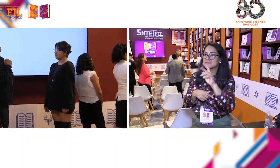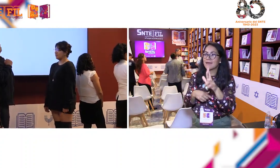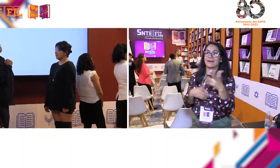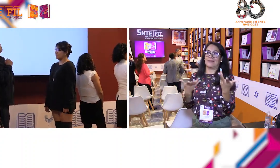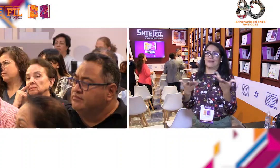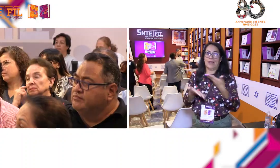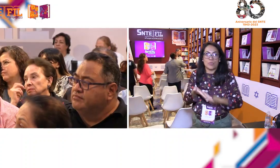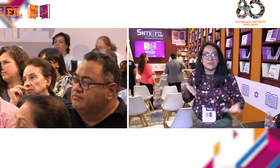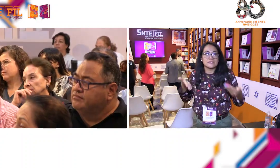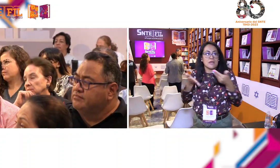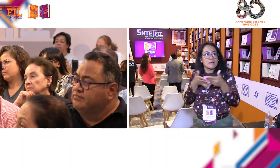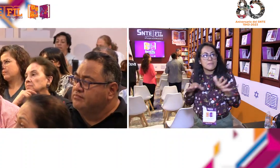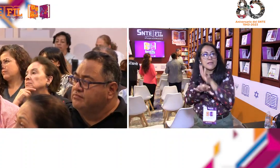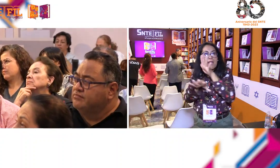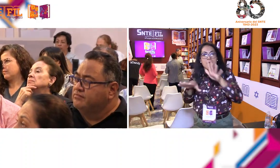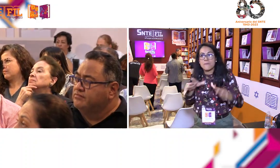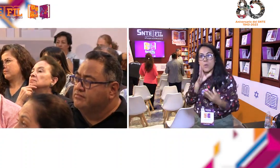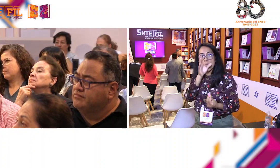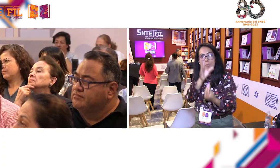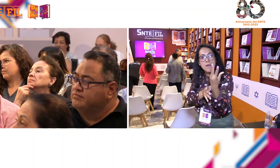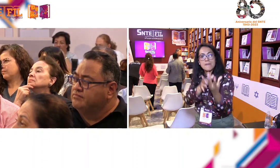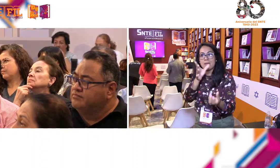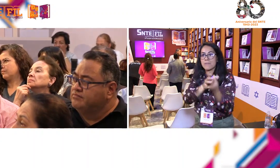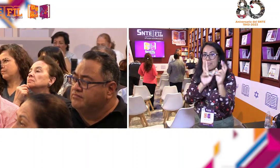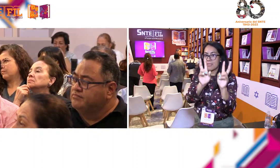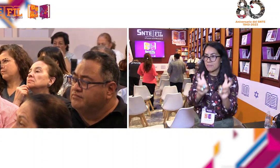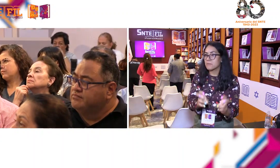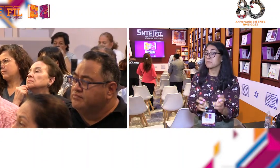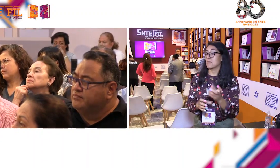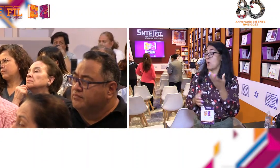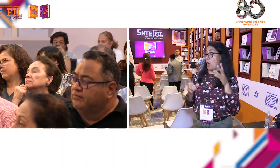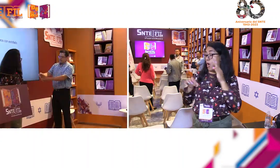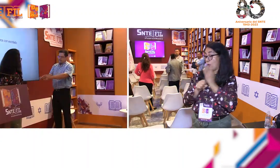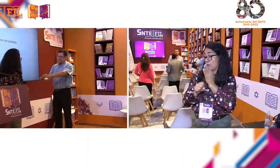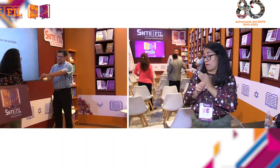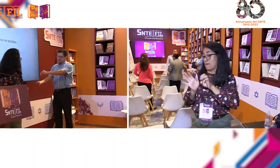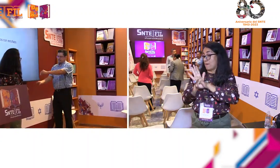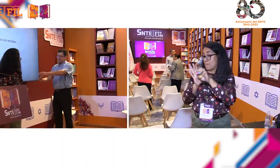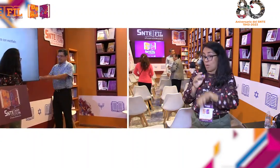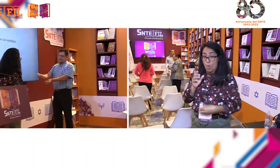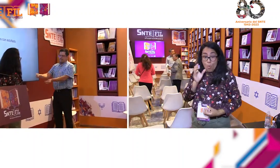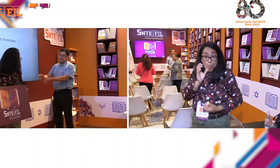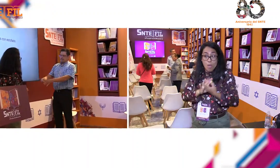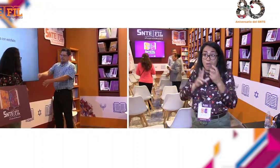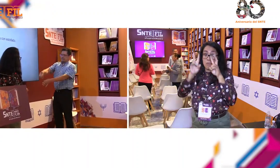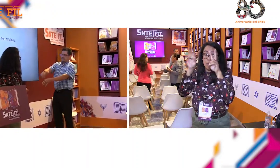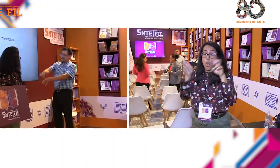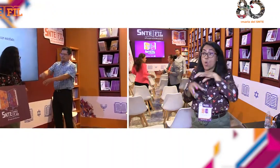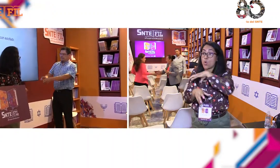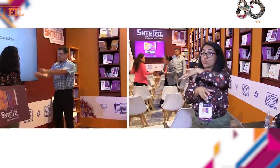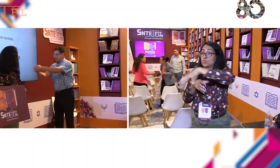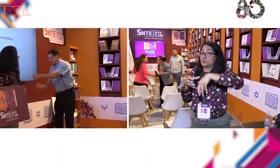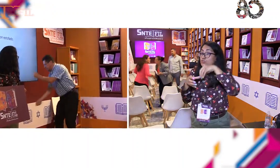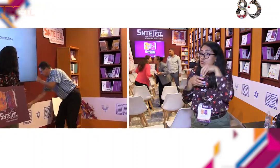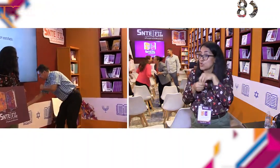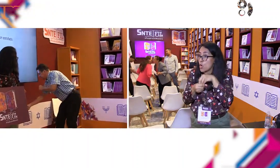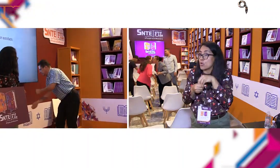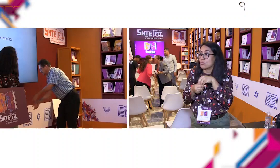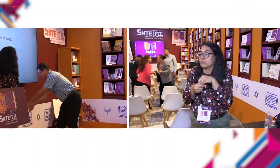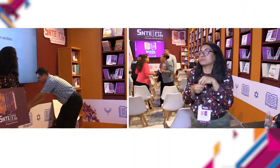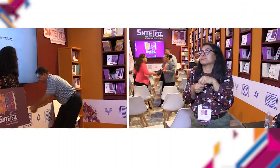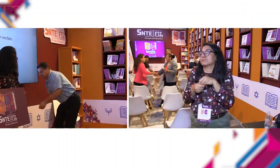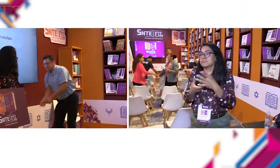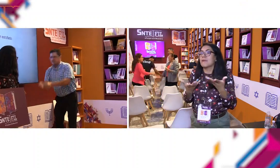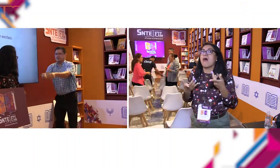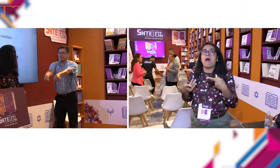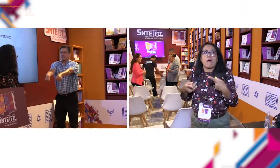todos los maestros van a ayudar para tener un actuar mejor en el aula, por ejemplo y el tema